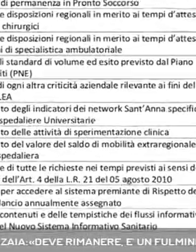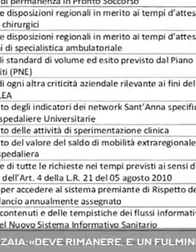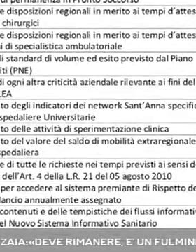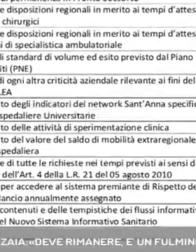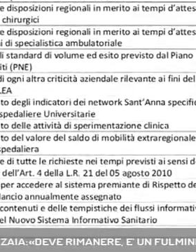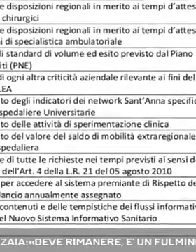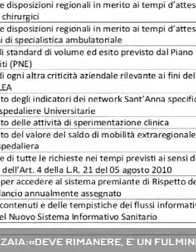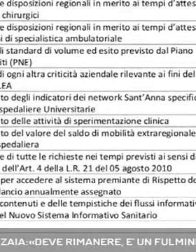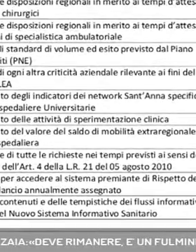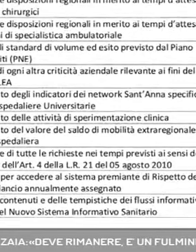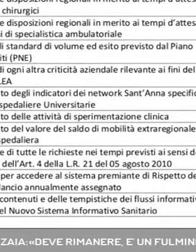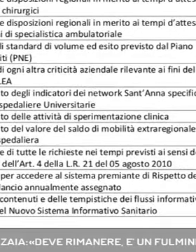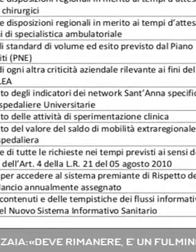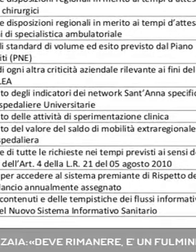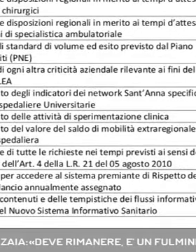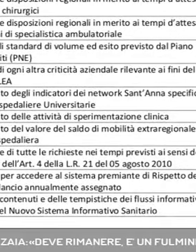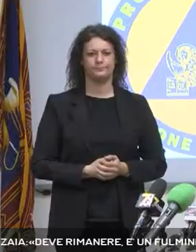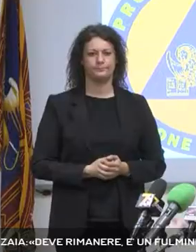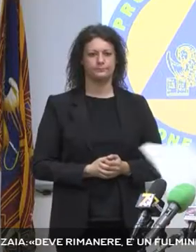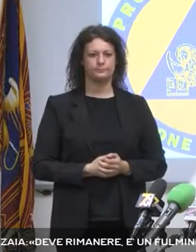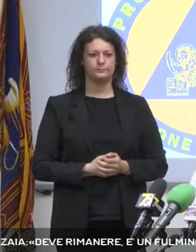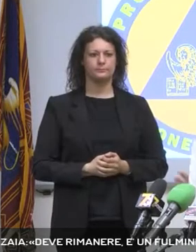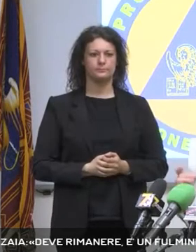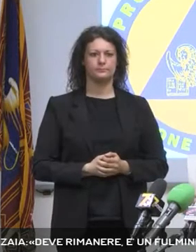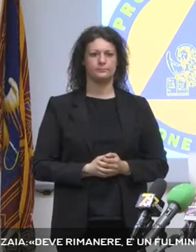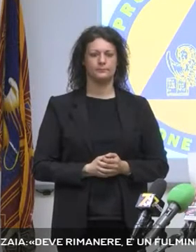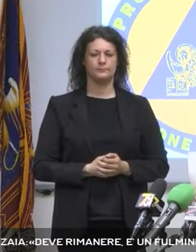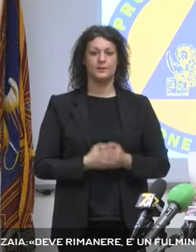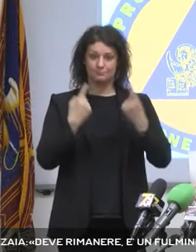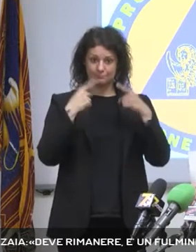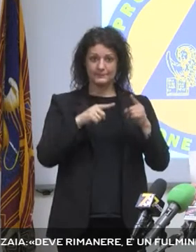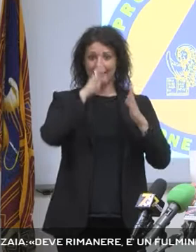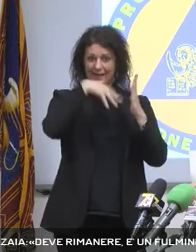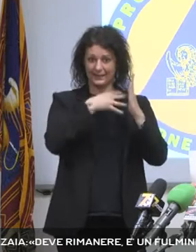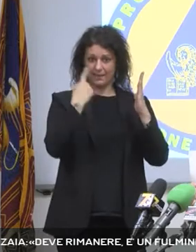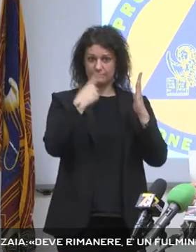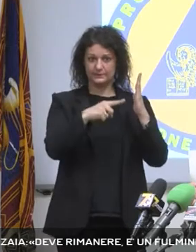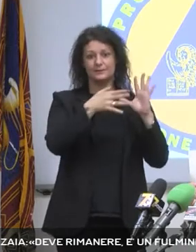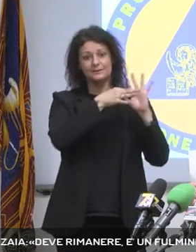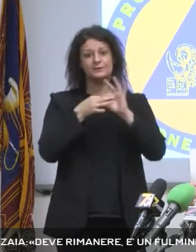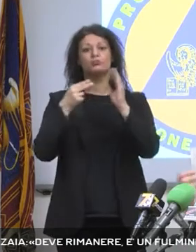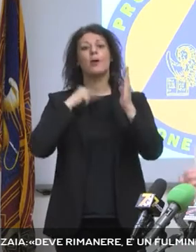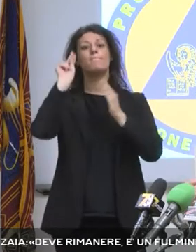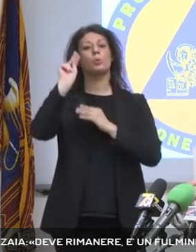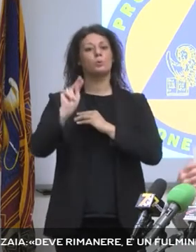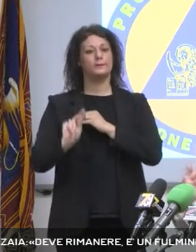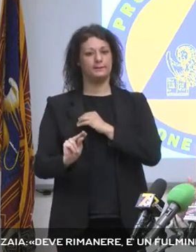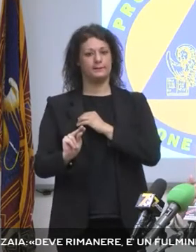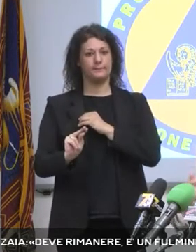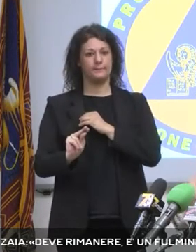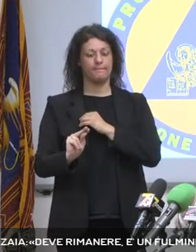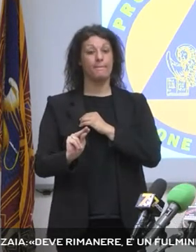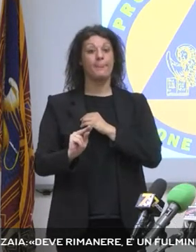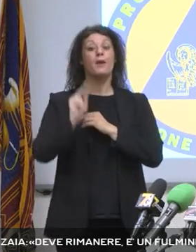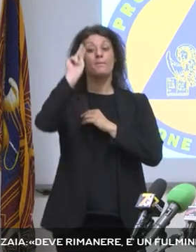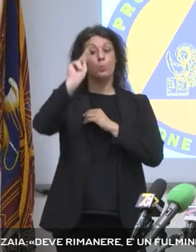sanitari al rispetto di disposizioni regionali. Questa griglia con i punti stabilisce quanto